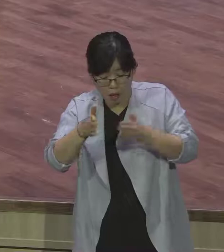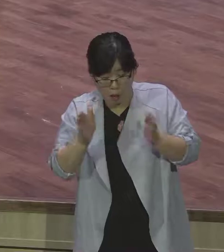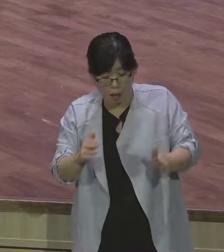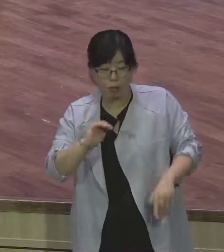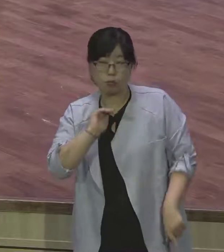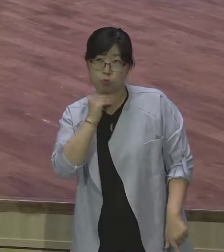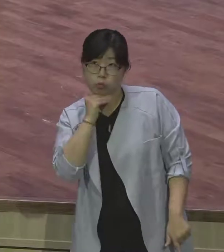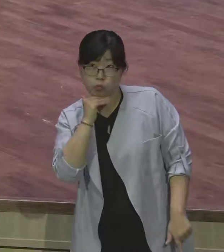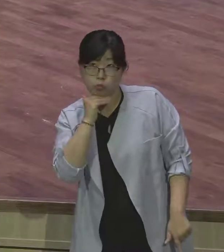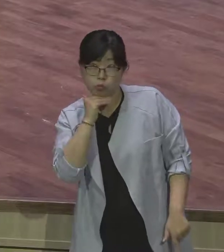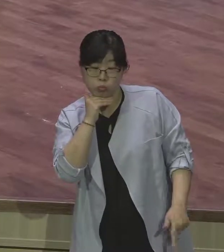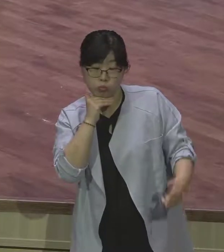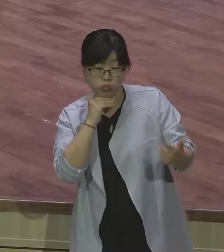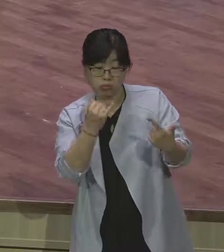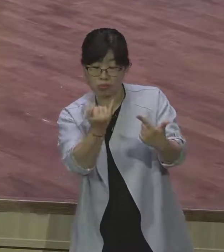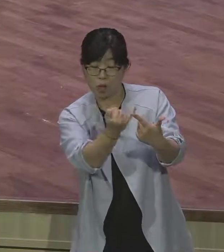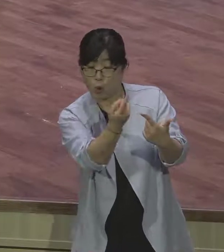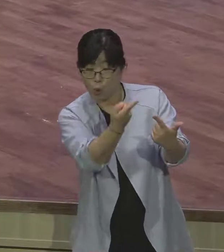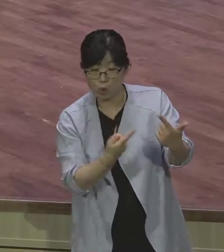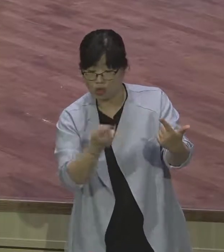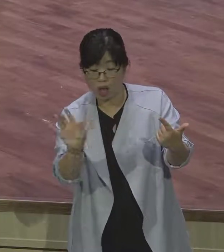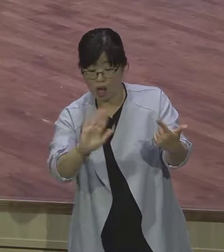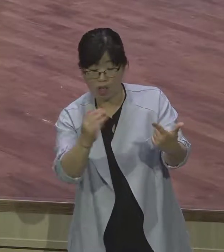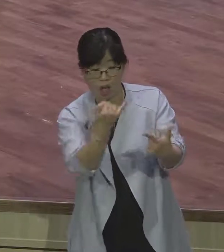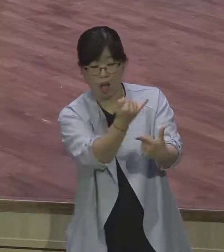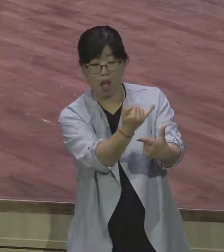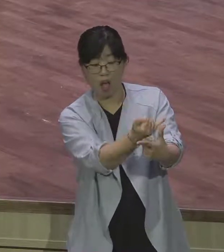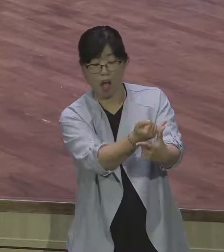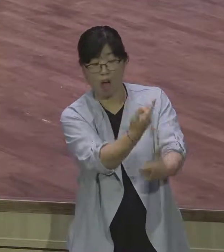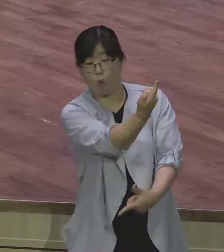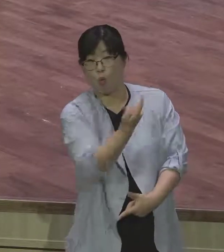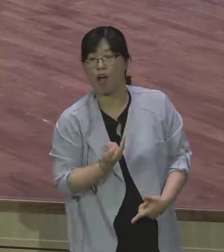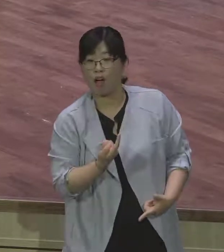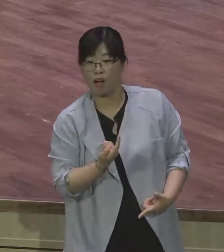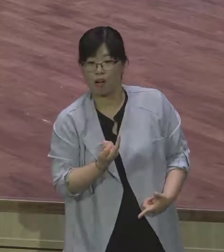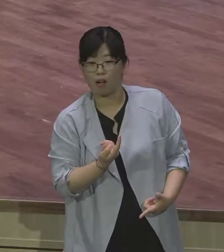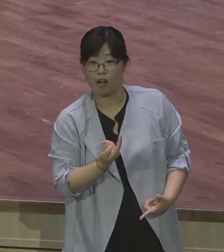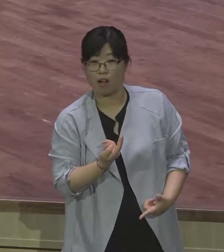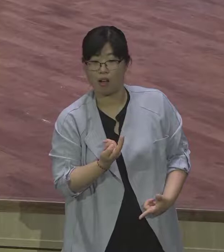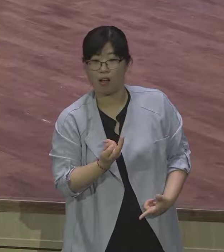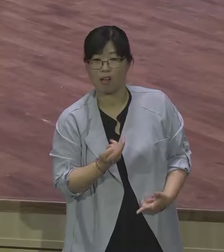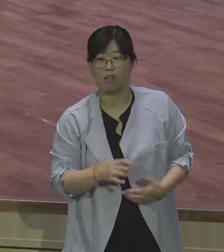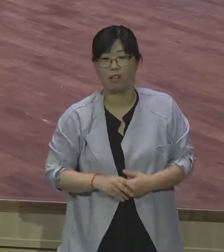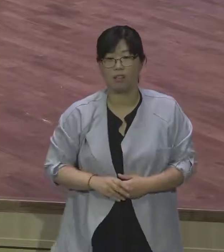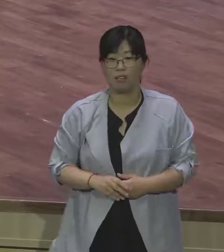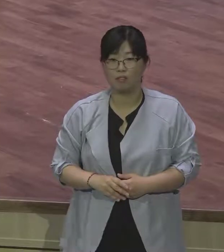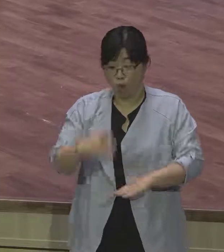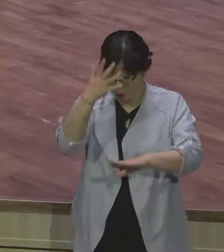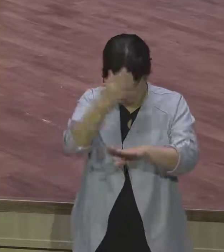여기에서 우리는 야곱이 다시금 은약이 힘이 있는 것을 볼 수 있어요.